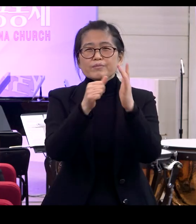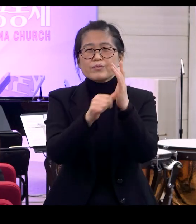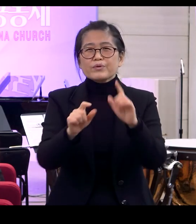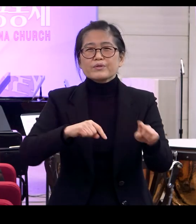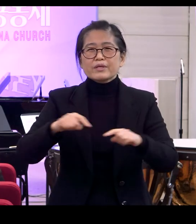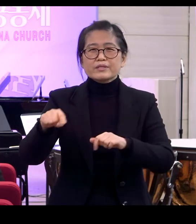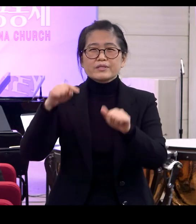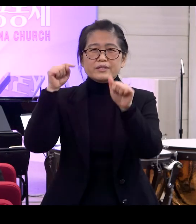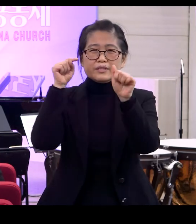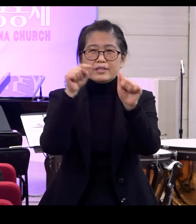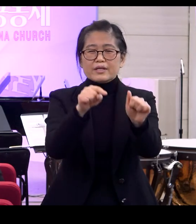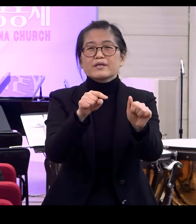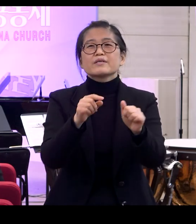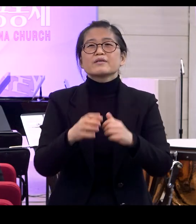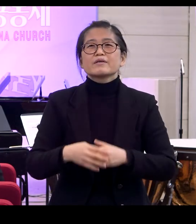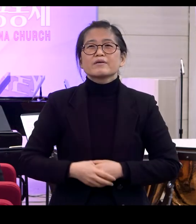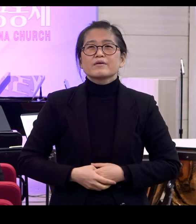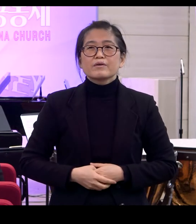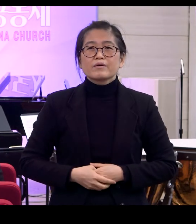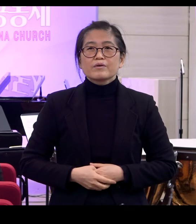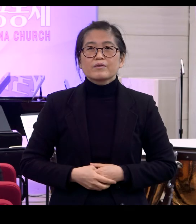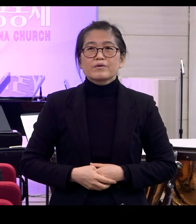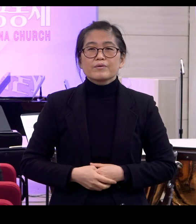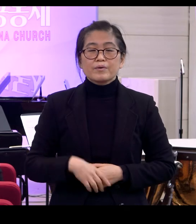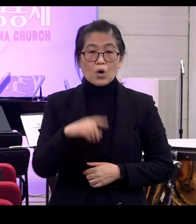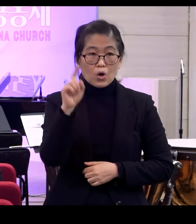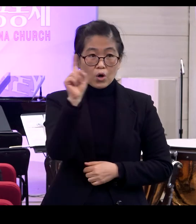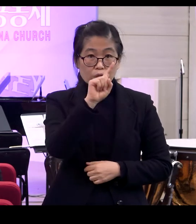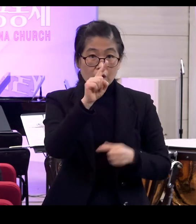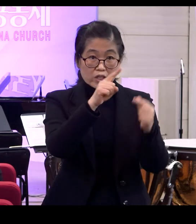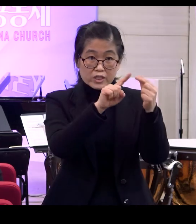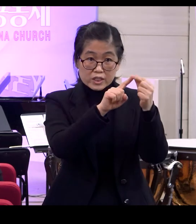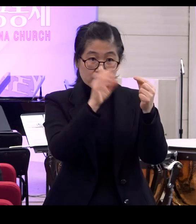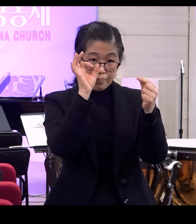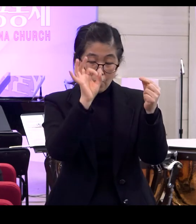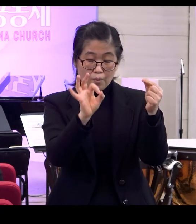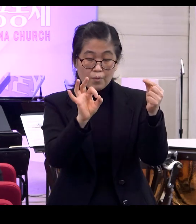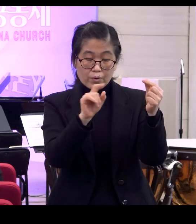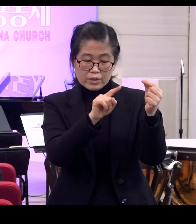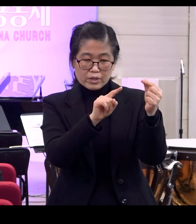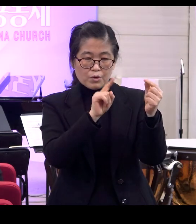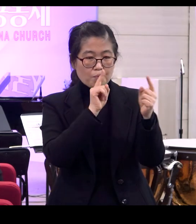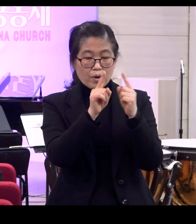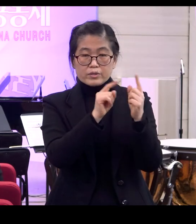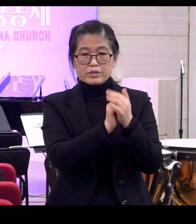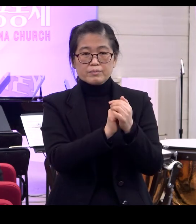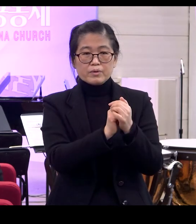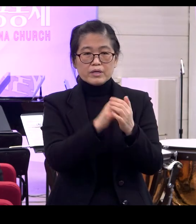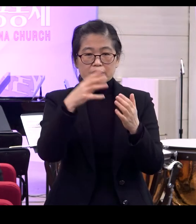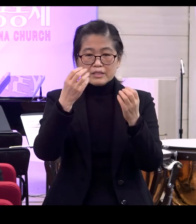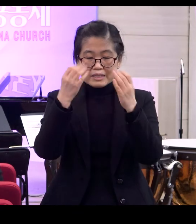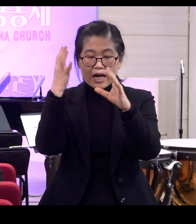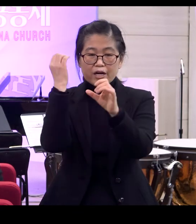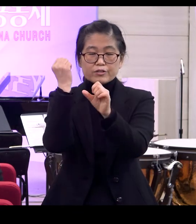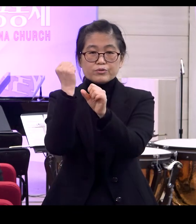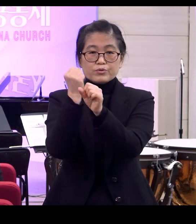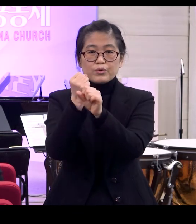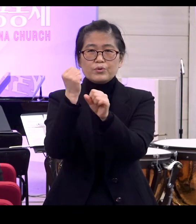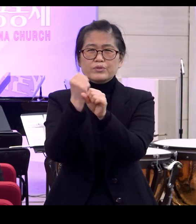하시니라 어떤 글에 보니까 이 말씀을 갖다가 창조자의 오너스